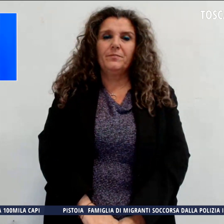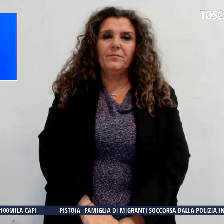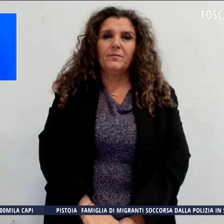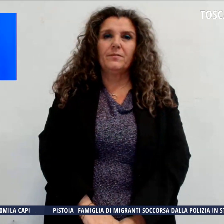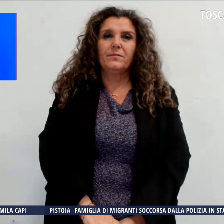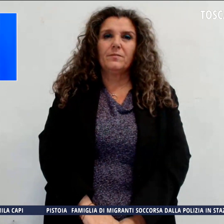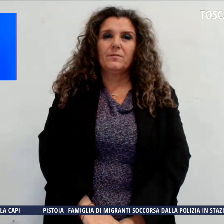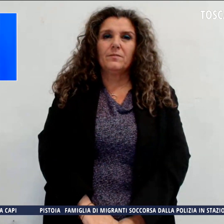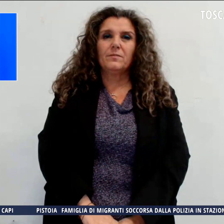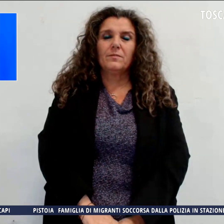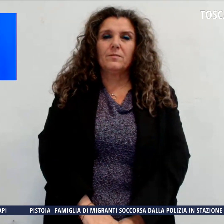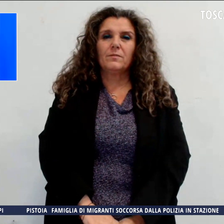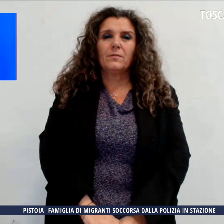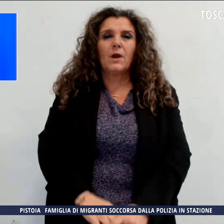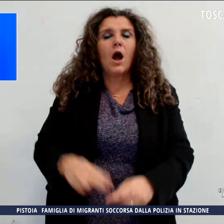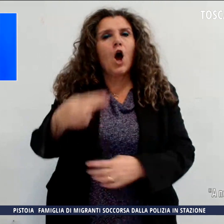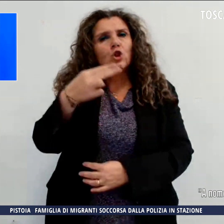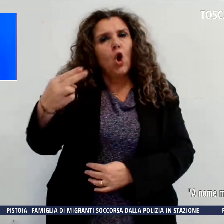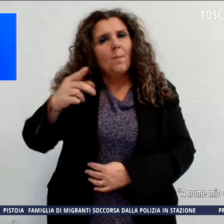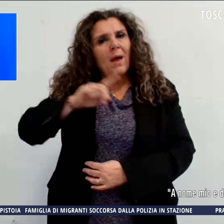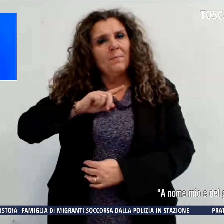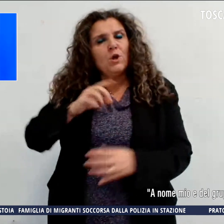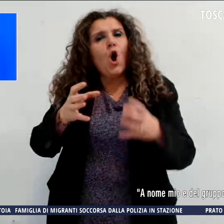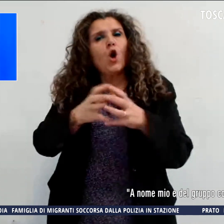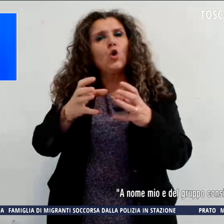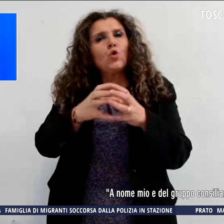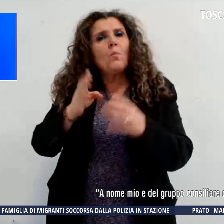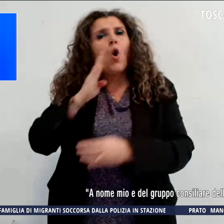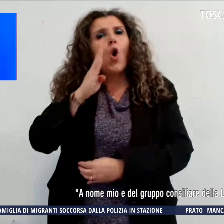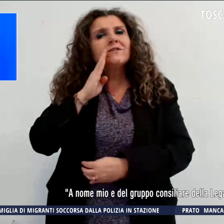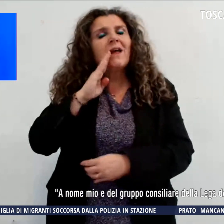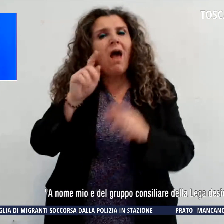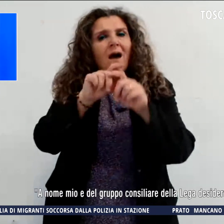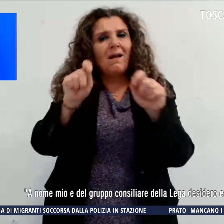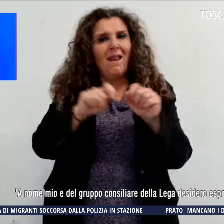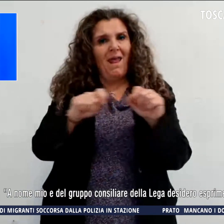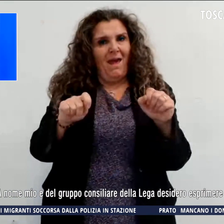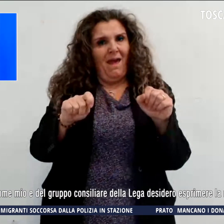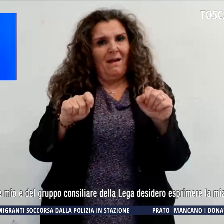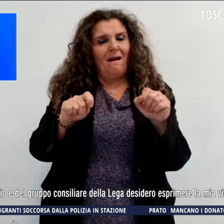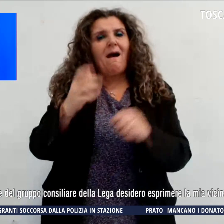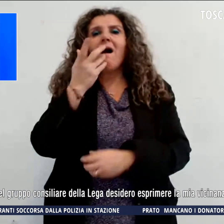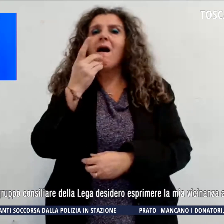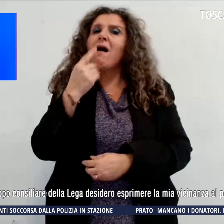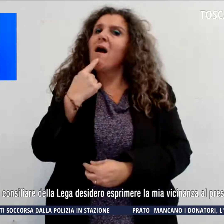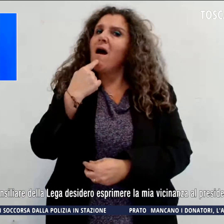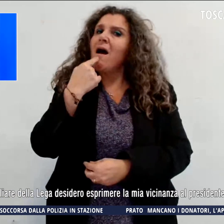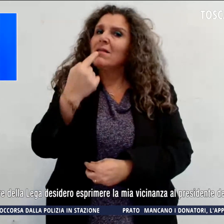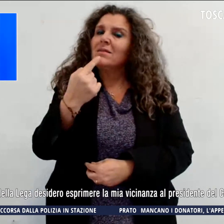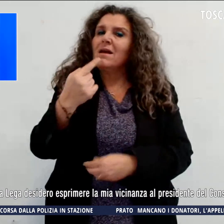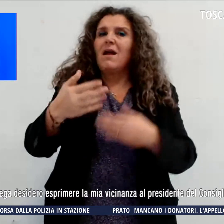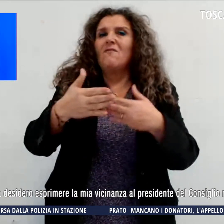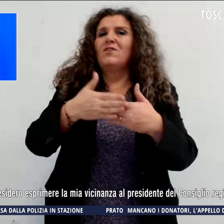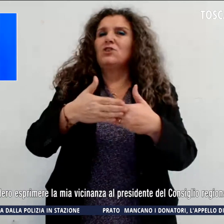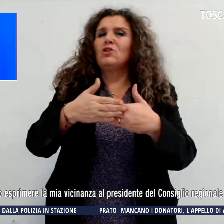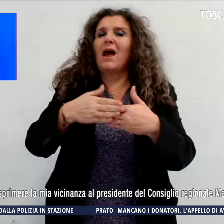A nome mio e del gruppo consigliare della Lega, desidero esprimere la mia vicinanza al